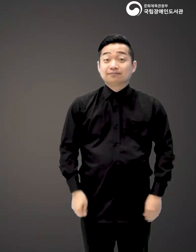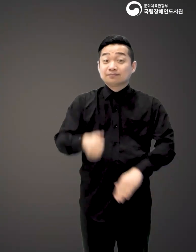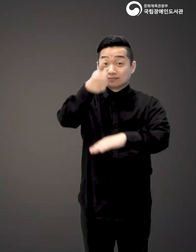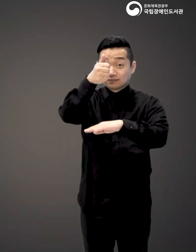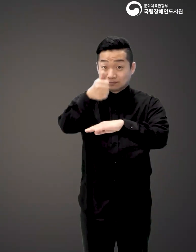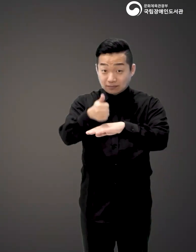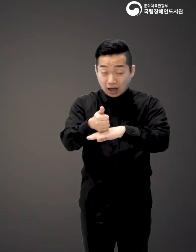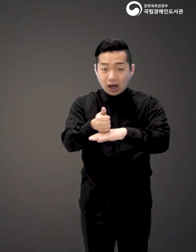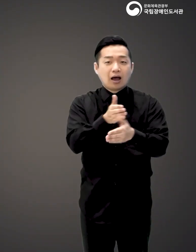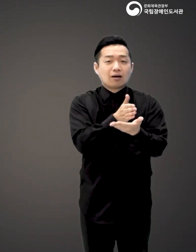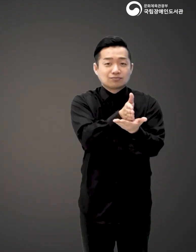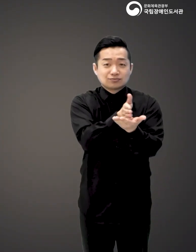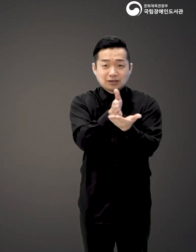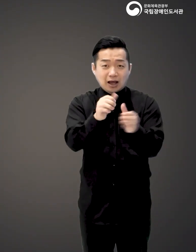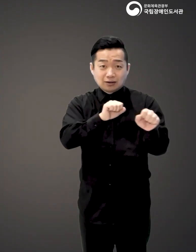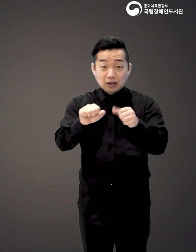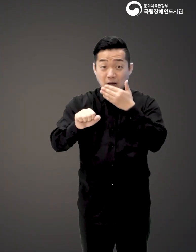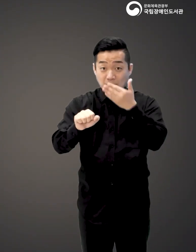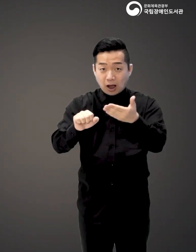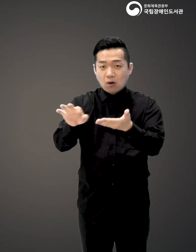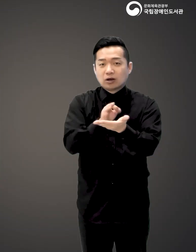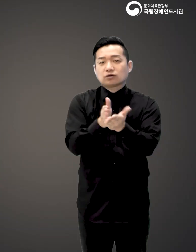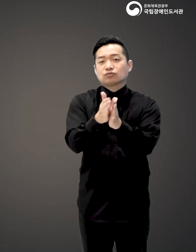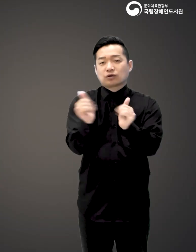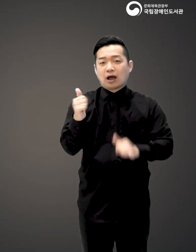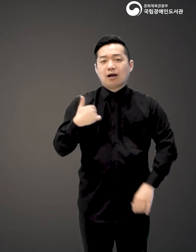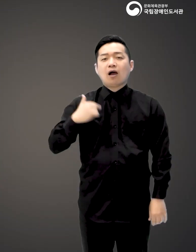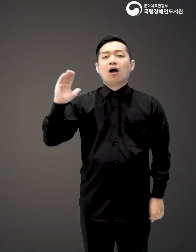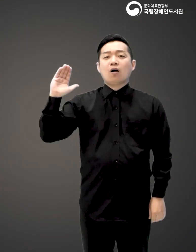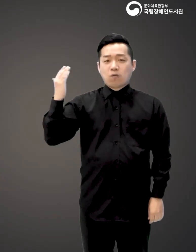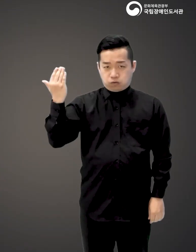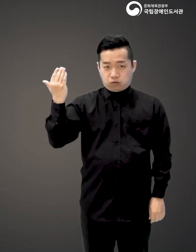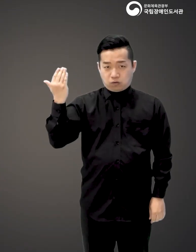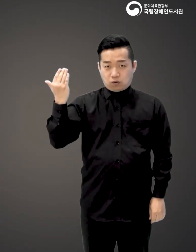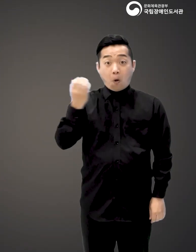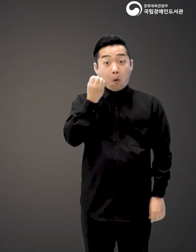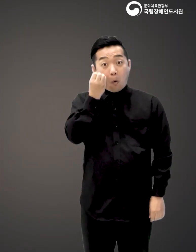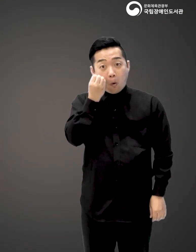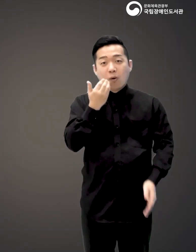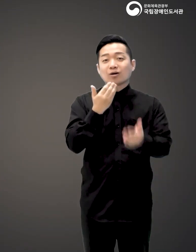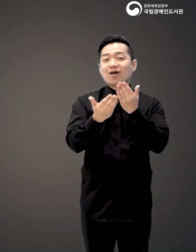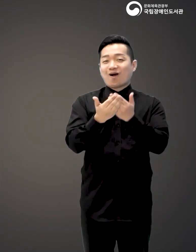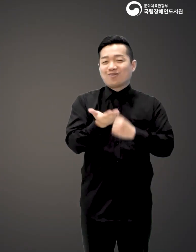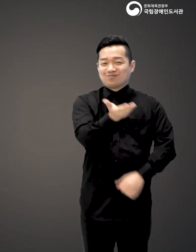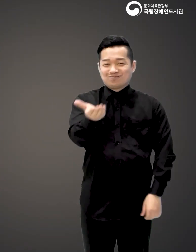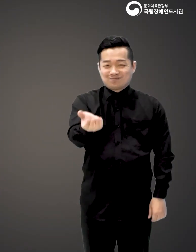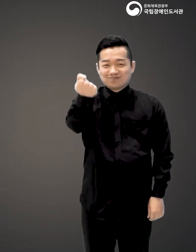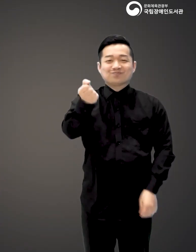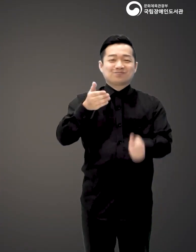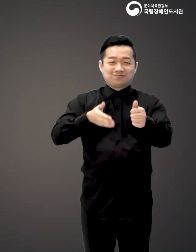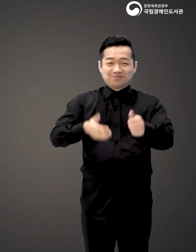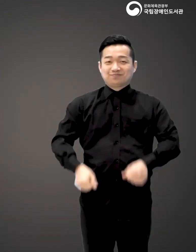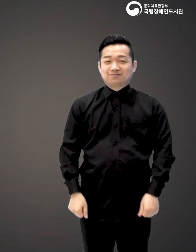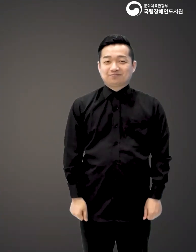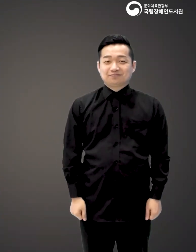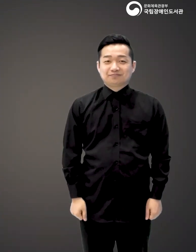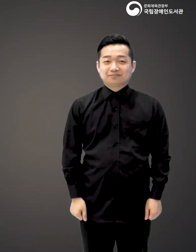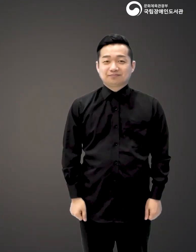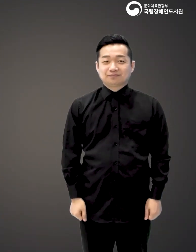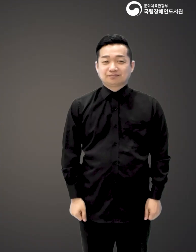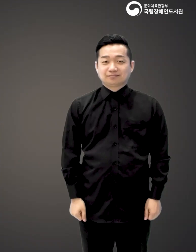그리고 말미에는 각 분야에서 활약할 수 있는 회계 전문가가 되어 있는 아주 신기한 경험을 할 수 있습니다.